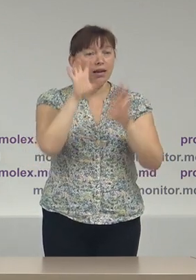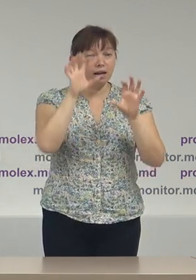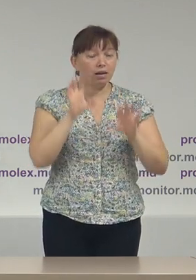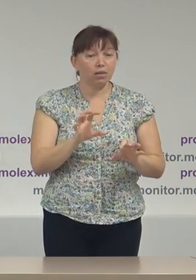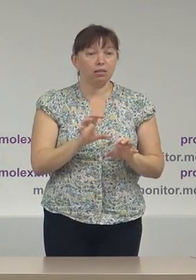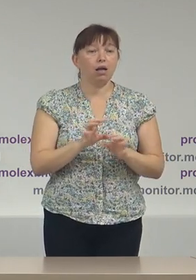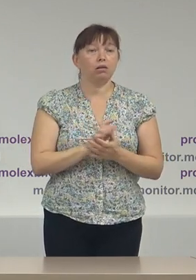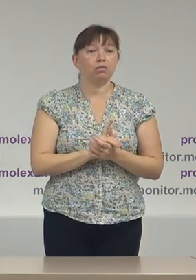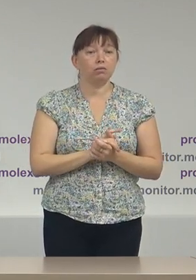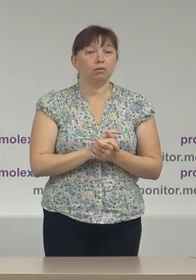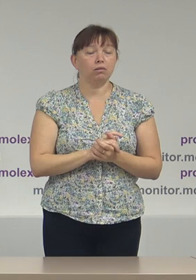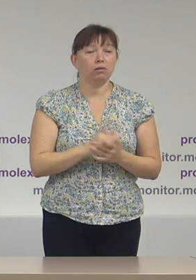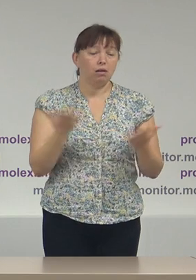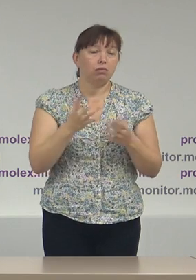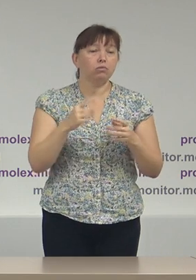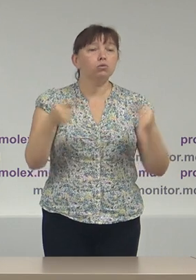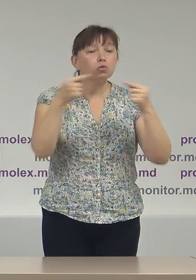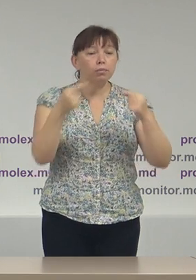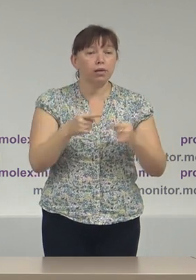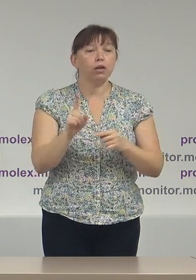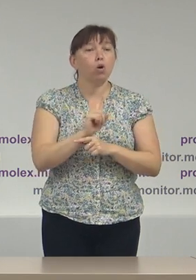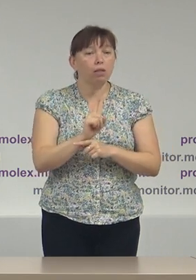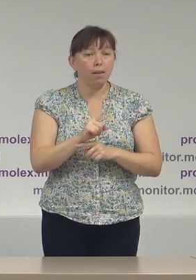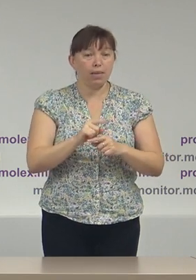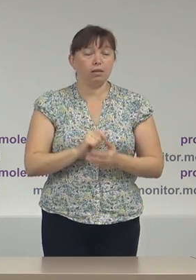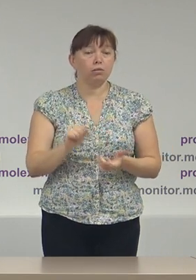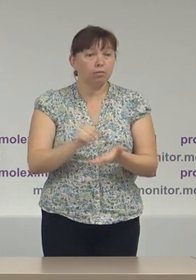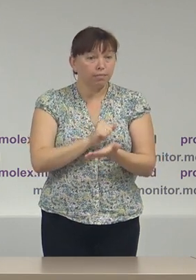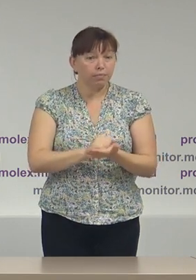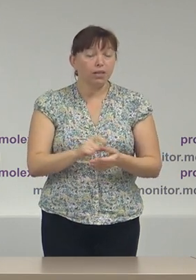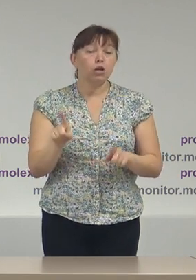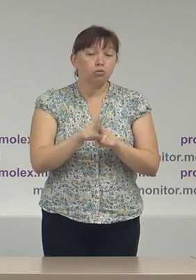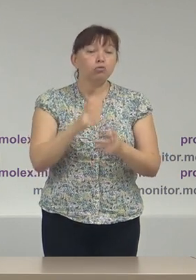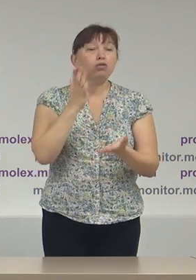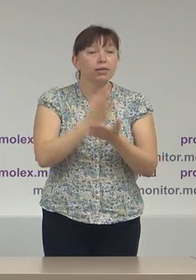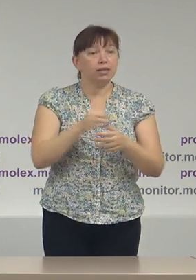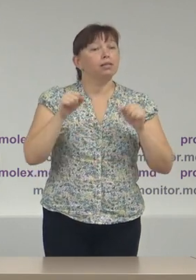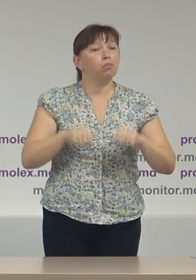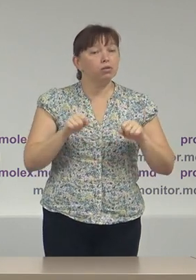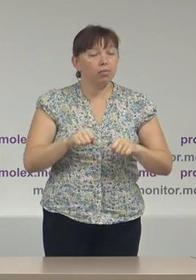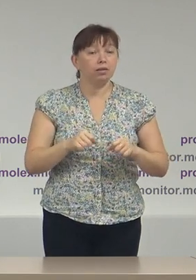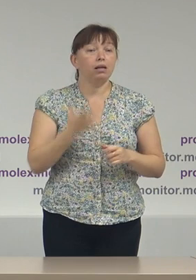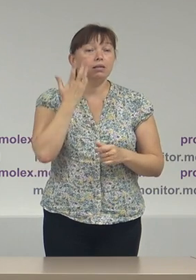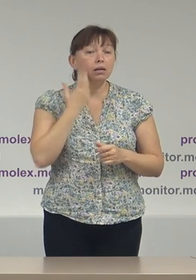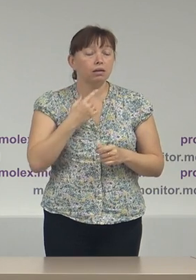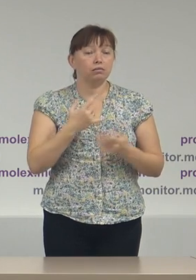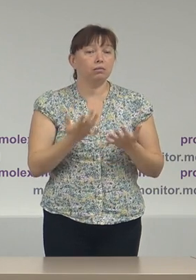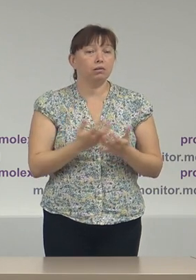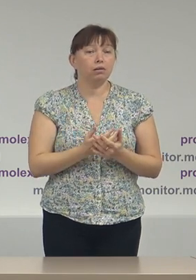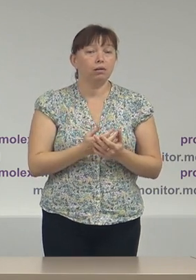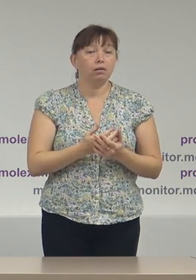expres într-un anumit regulament. Totuși, există posibilitatea în cazul anumitor